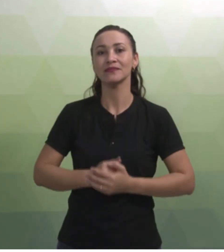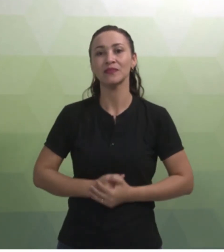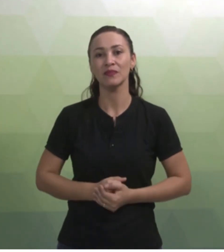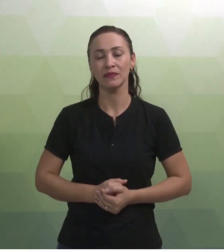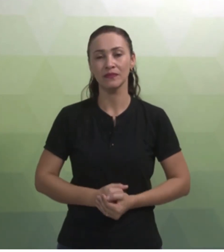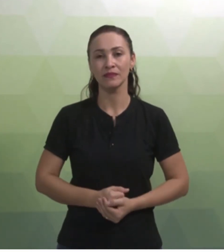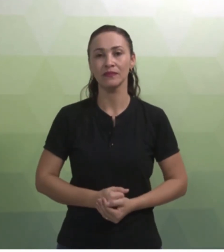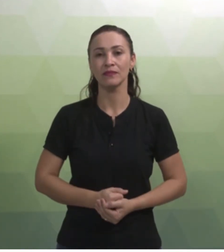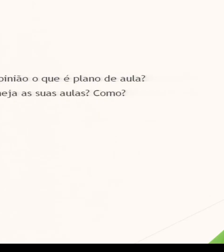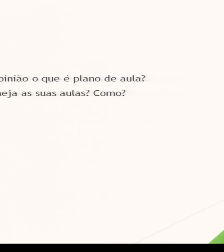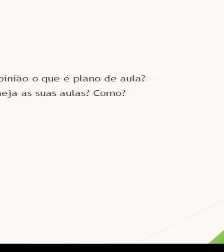slide a seguir.